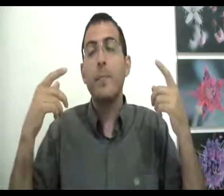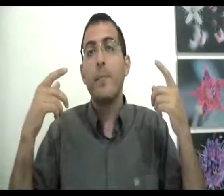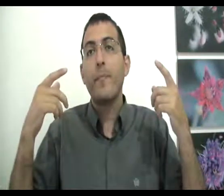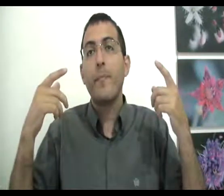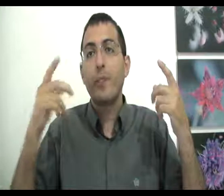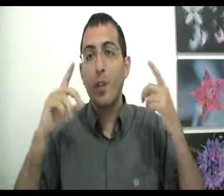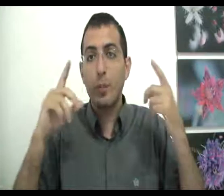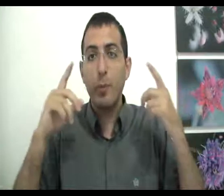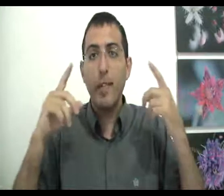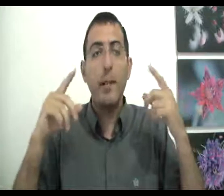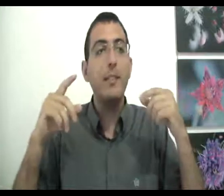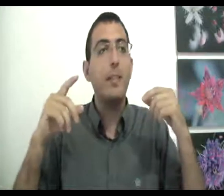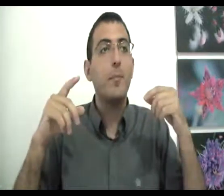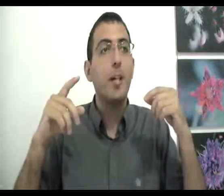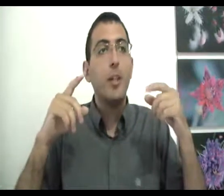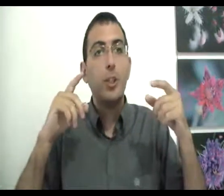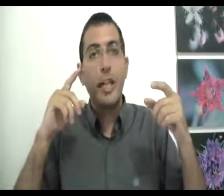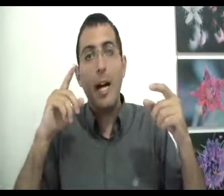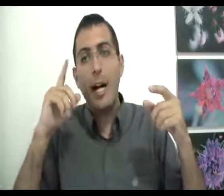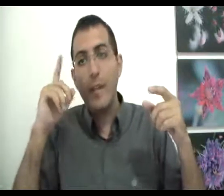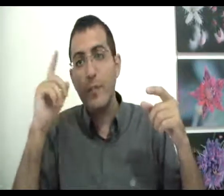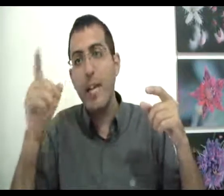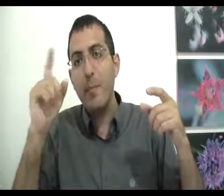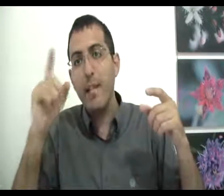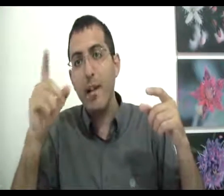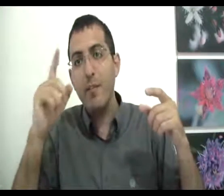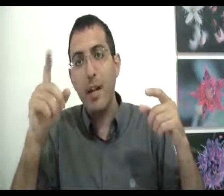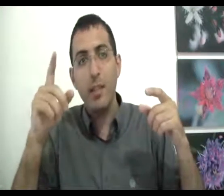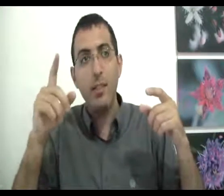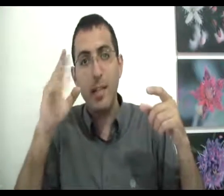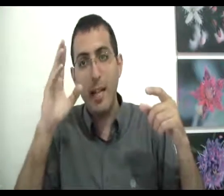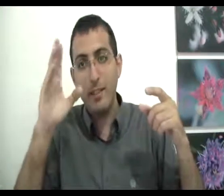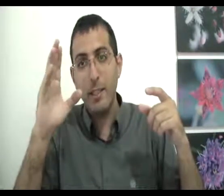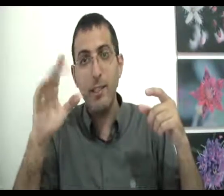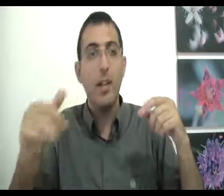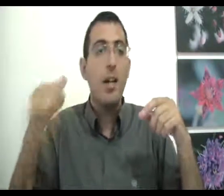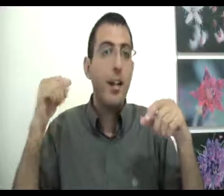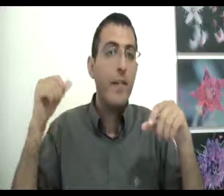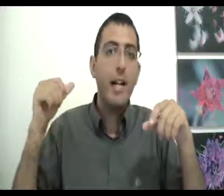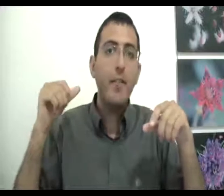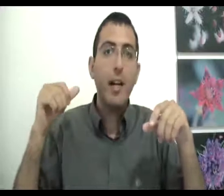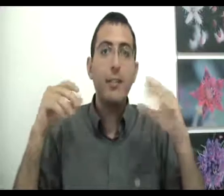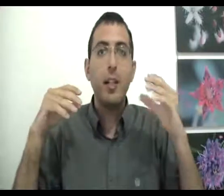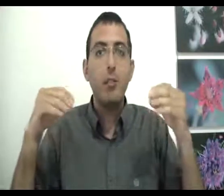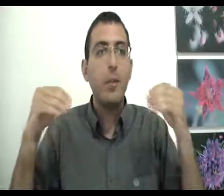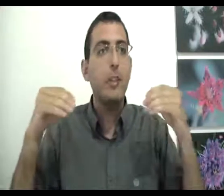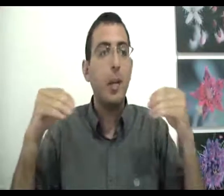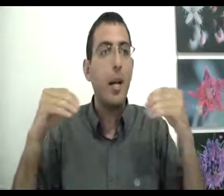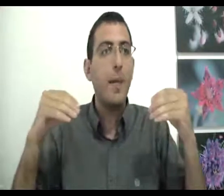שההבדל בין העבר, בין העתיד לבין העבר זה לא יותר מאשר ברמת